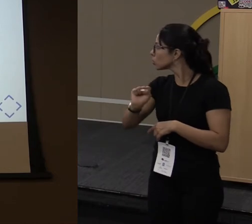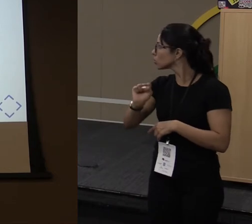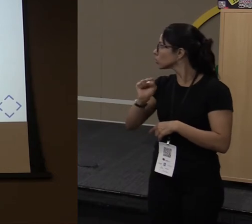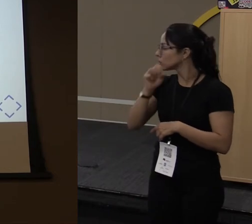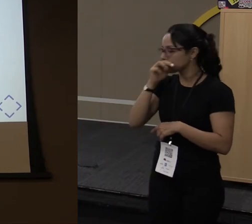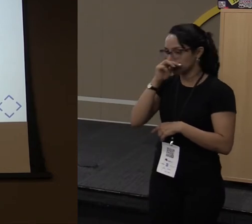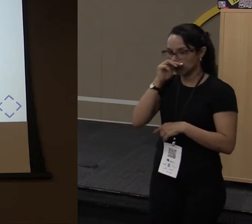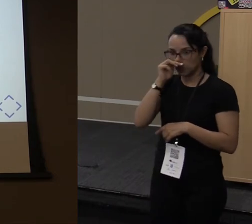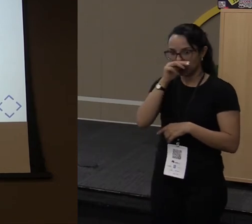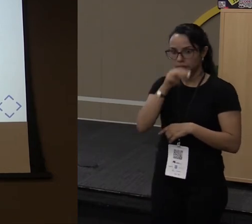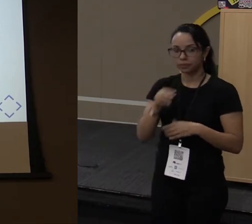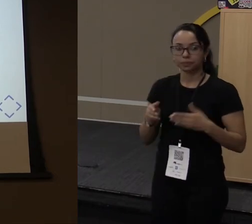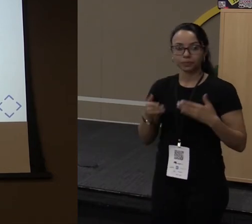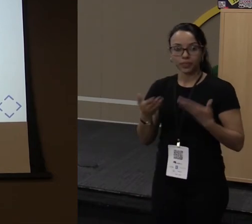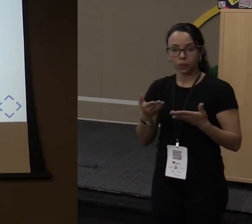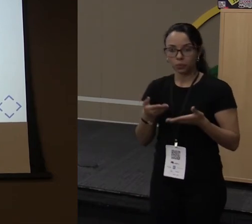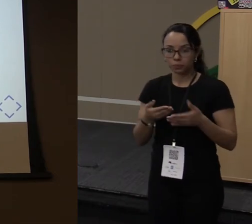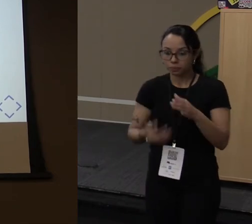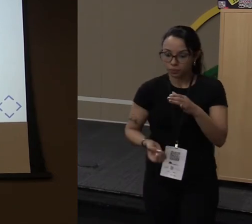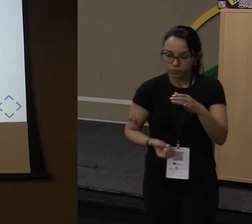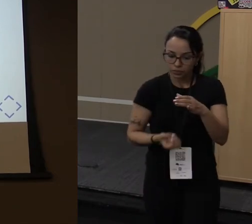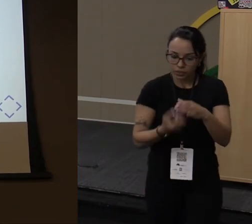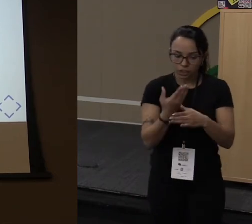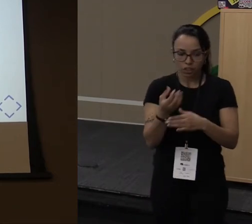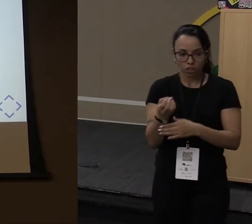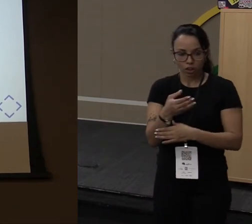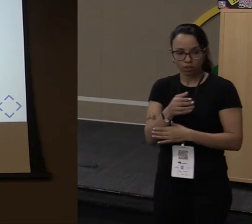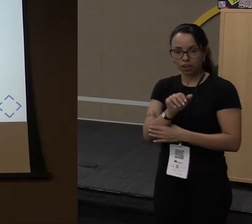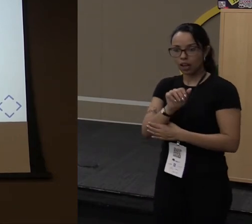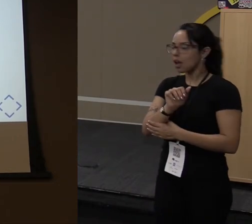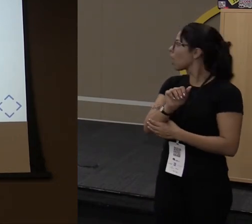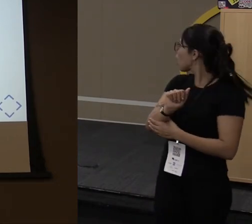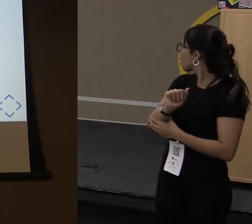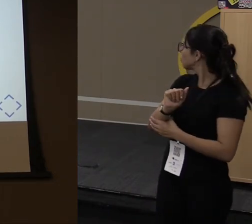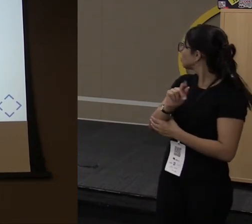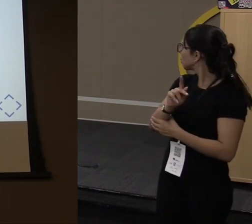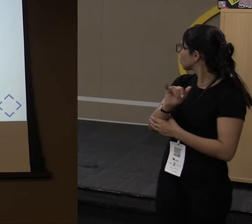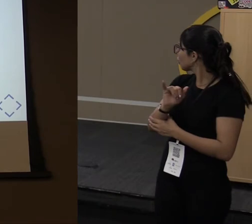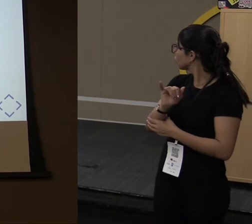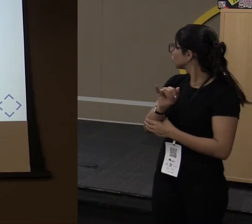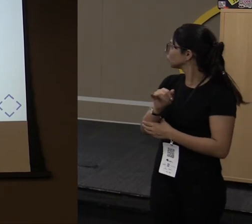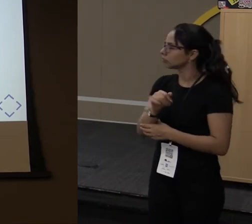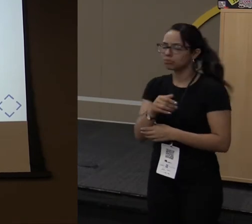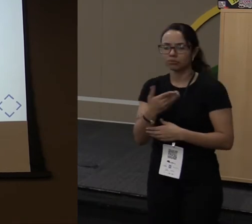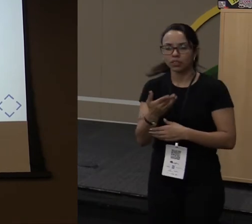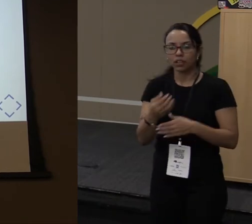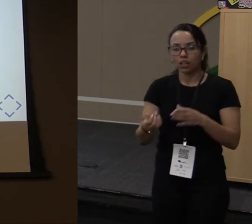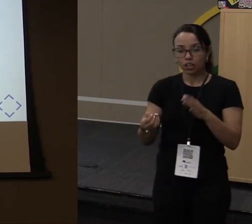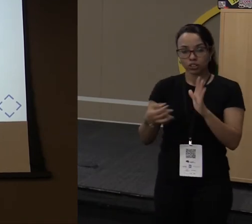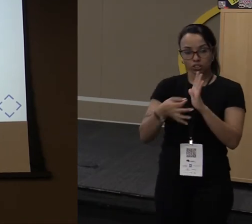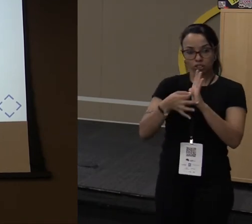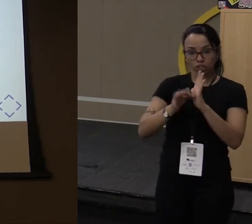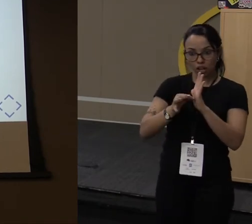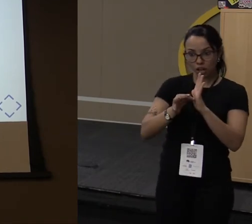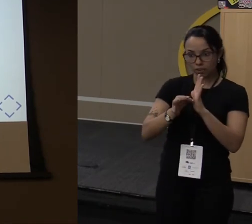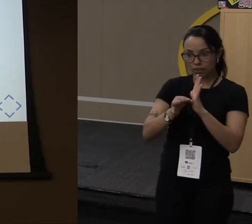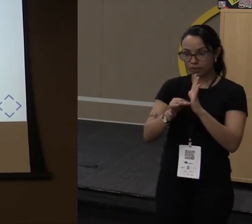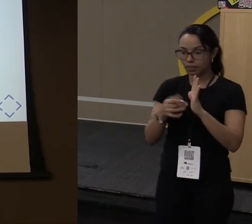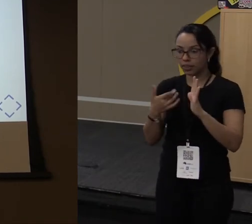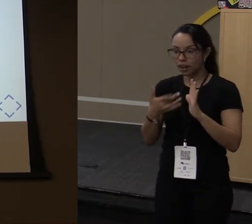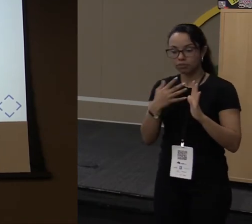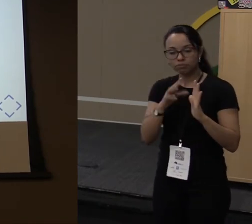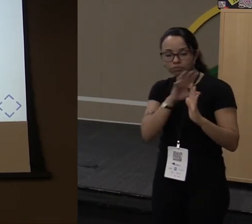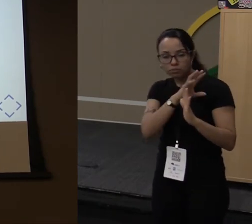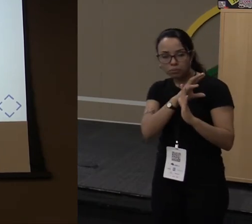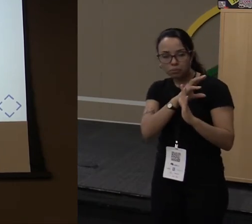Então, basicamente, nasceu essa nova API, que é a JavaUtil.stream. E ela não herda de collection,